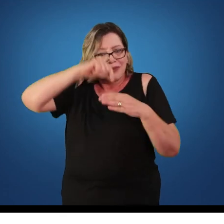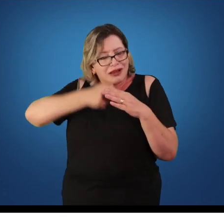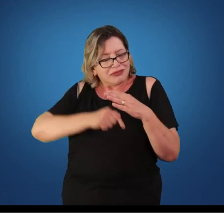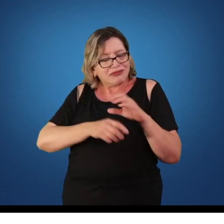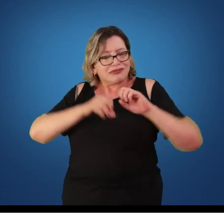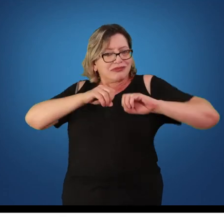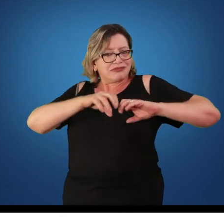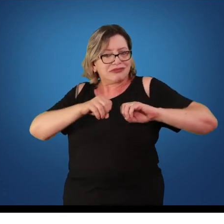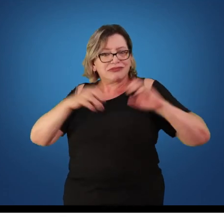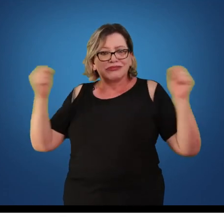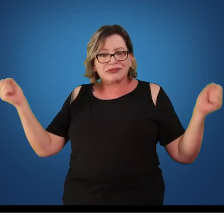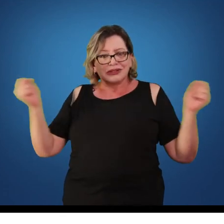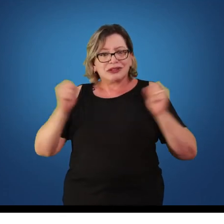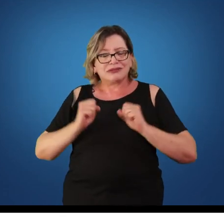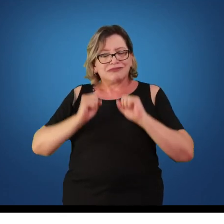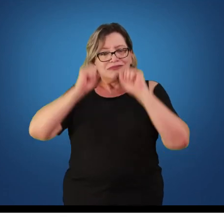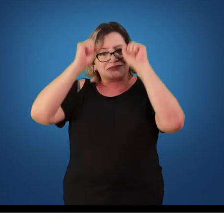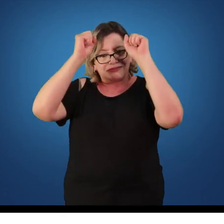na escola. Muito obrigada e até a próxima!